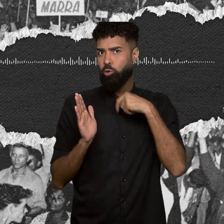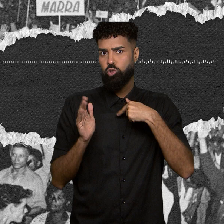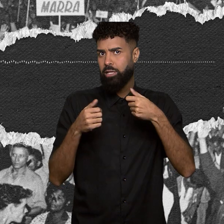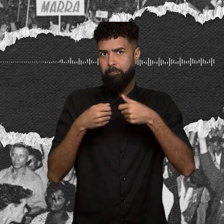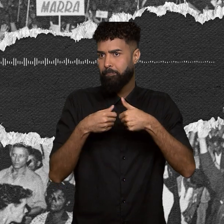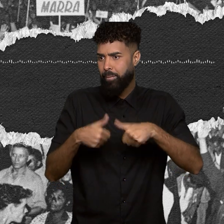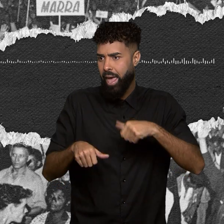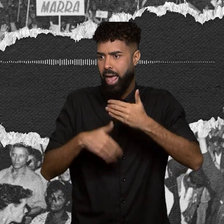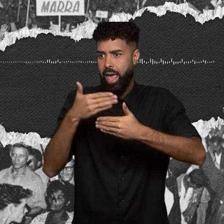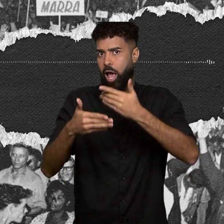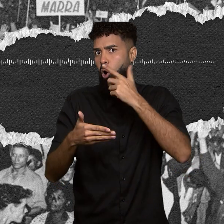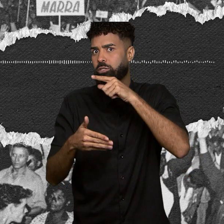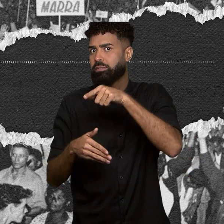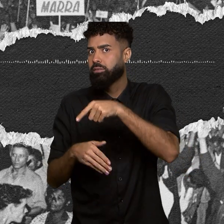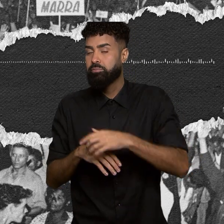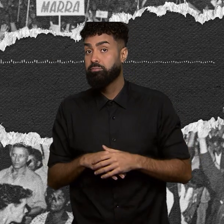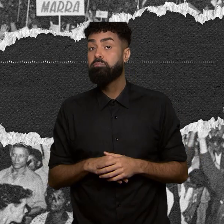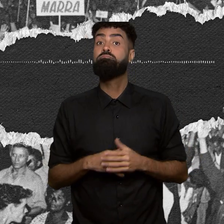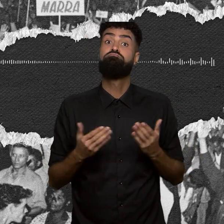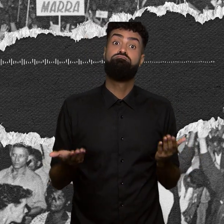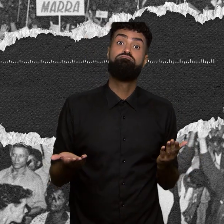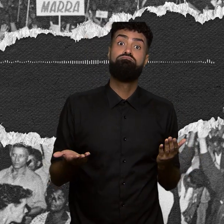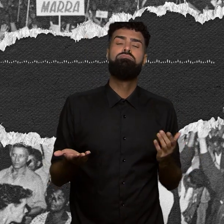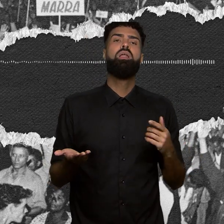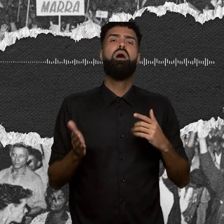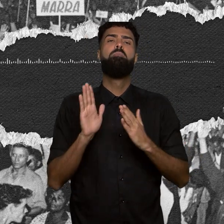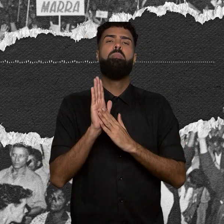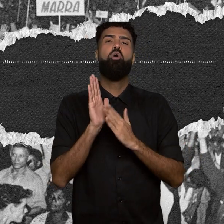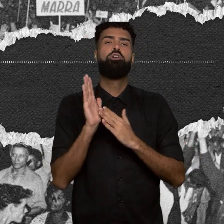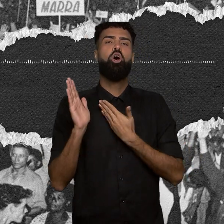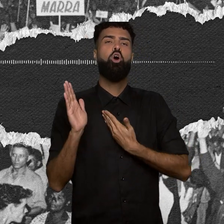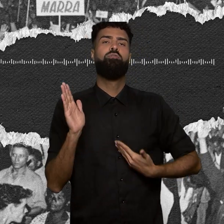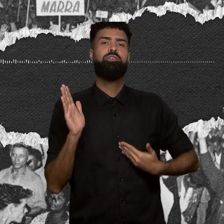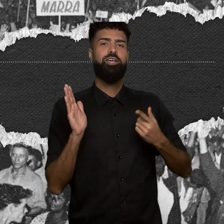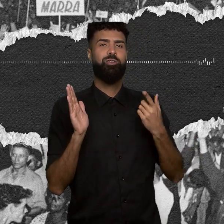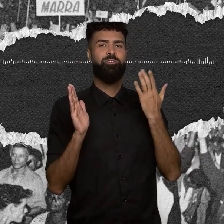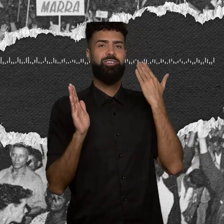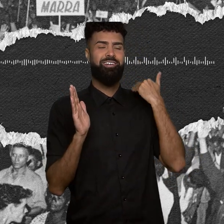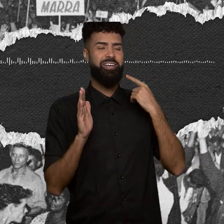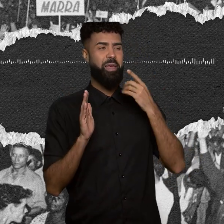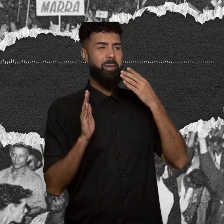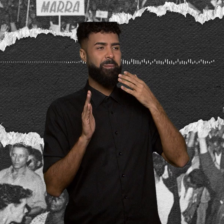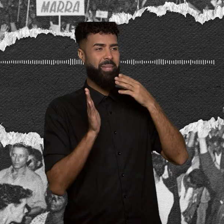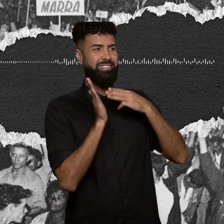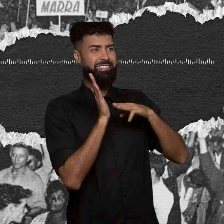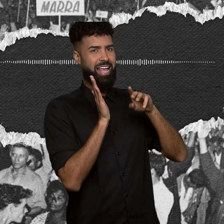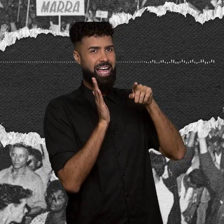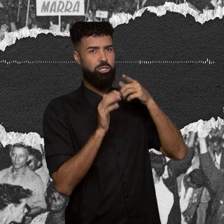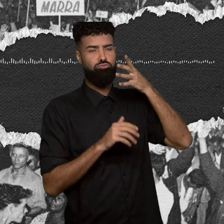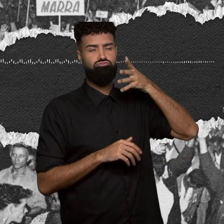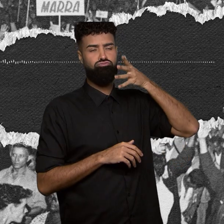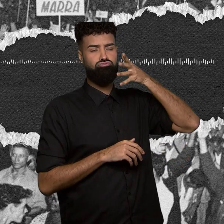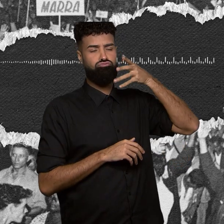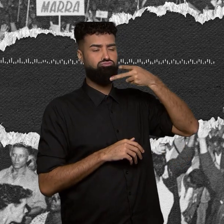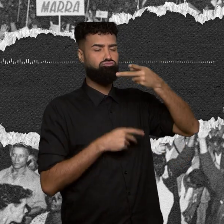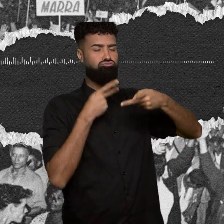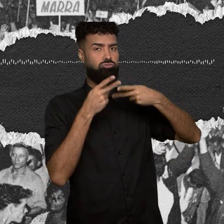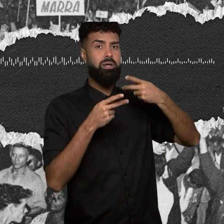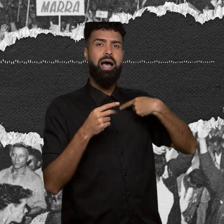Para contar algumas das propostas do governo que estavam nessa mensagem presidencial, tivemos a ajuda de pessoas com quem a gente cruza no